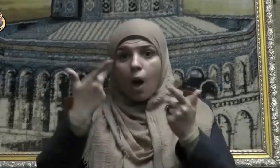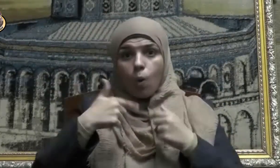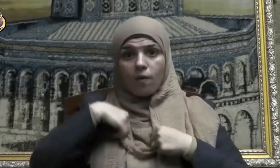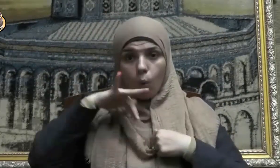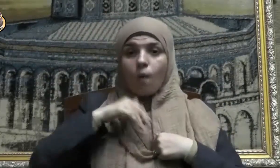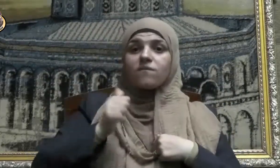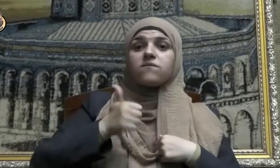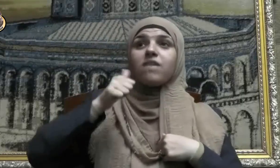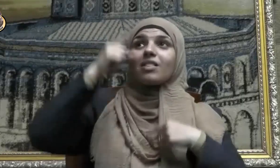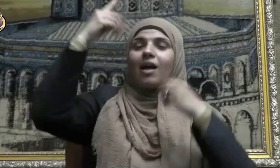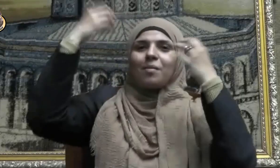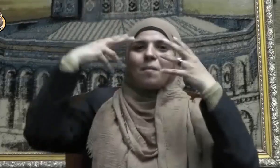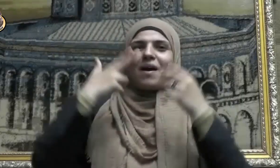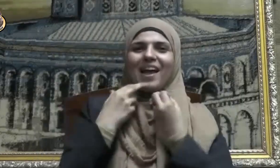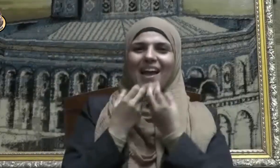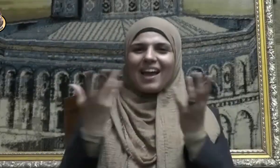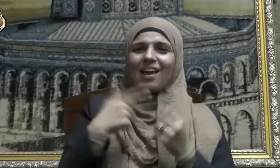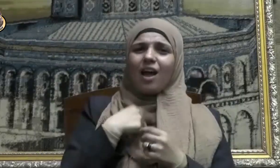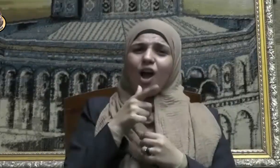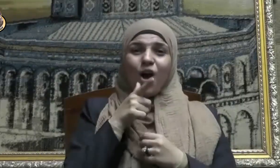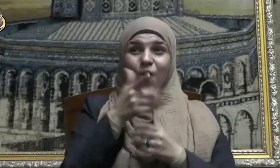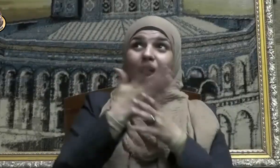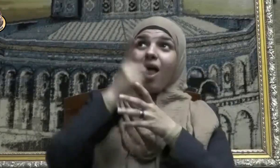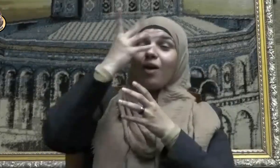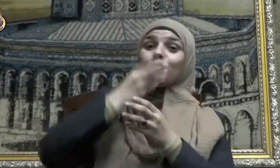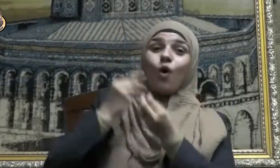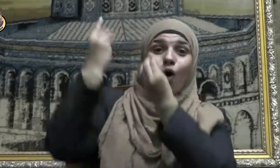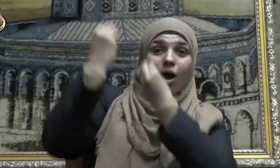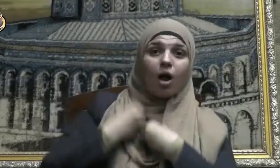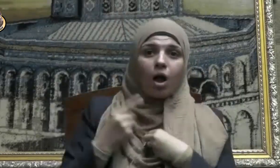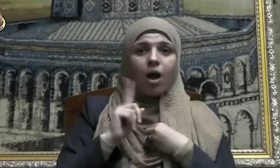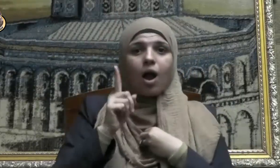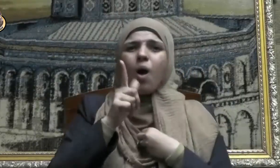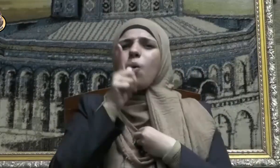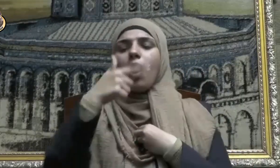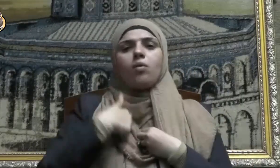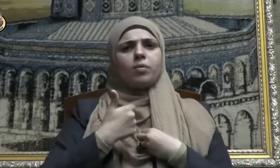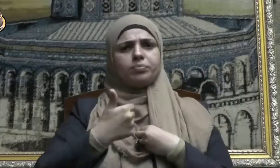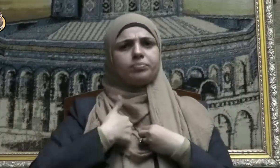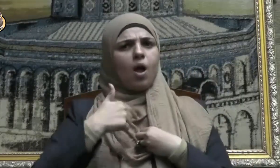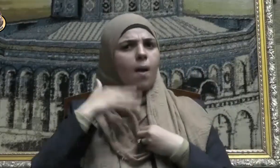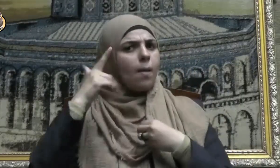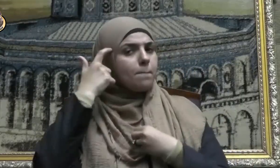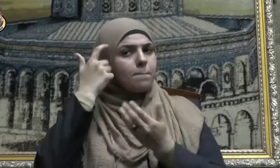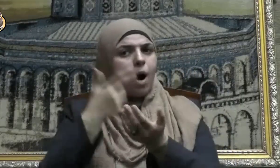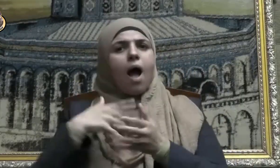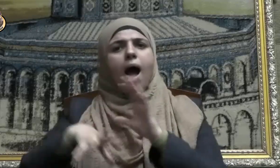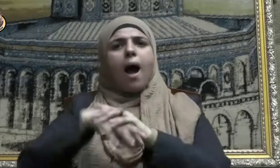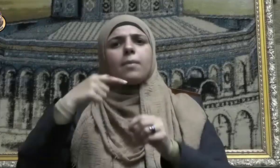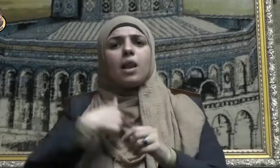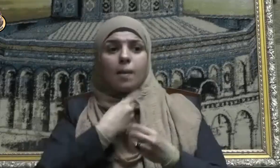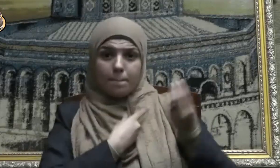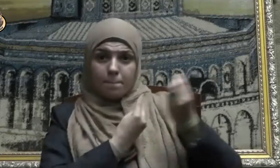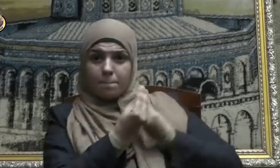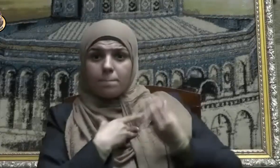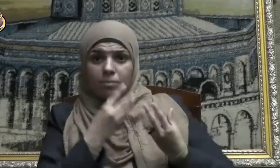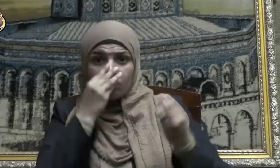من الله ليقولن كأن لم تكن بينكم وبينه مودة يا ليتني